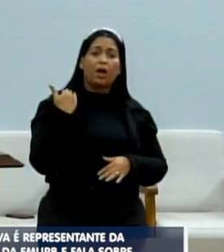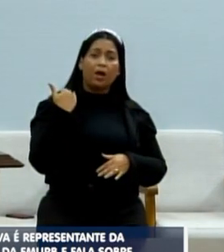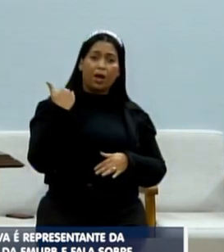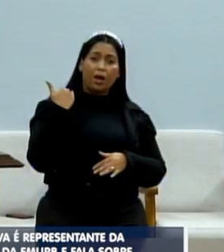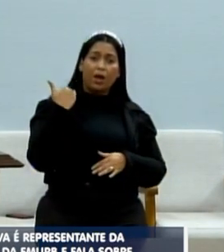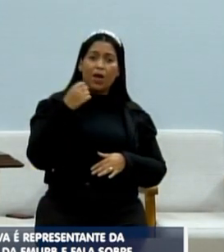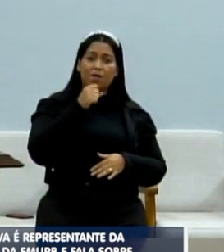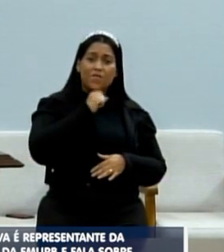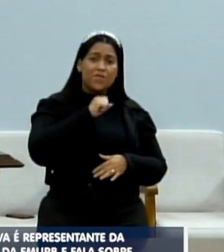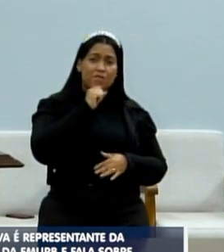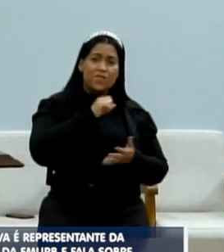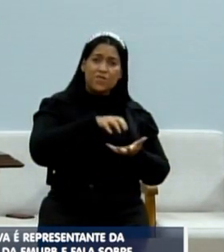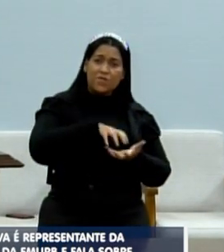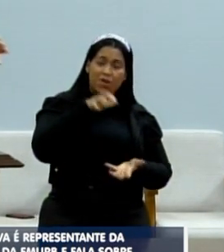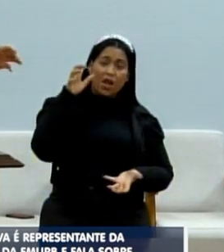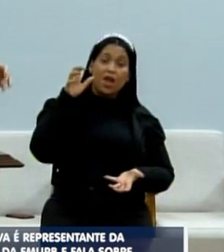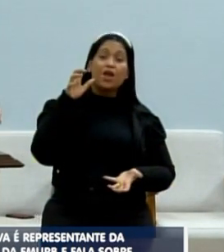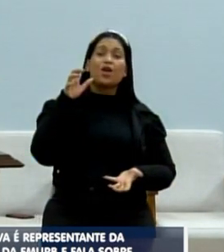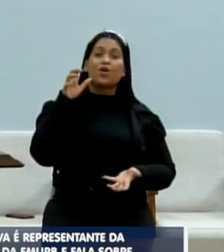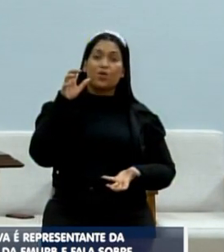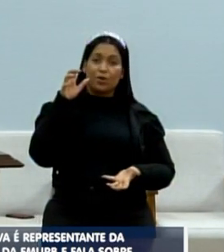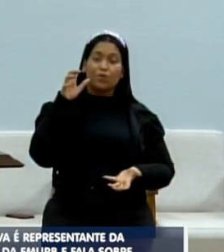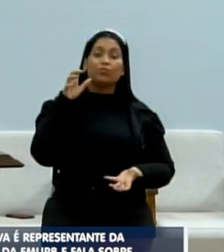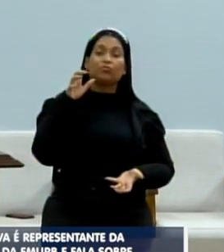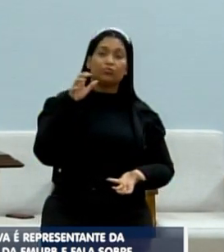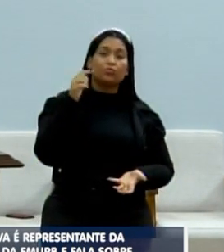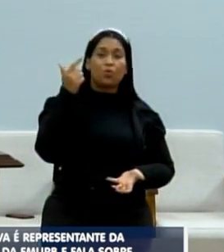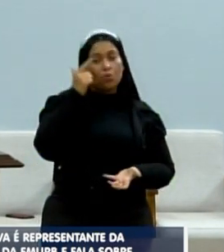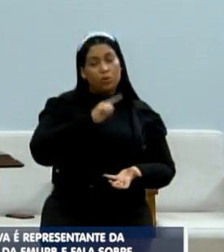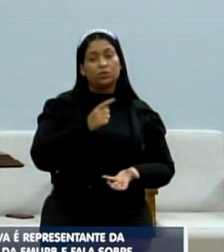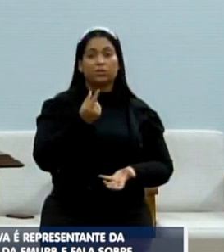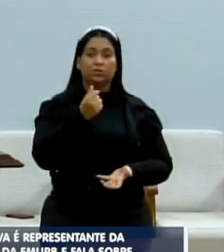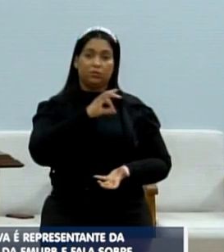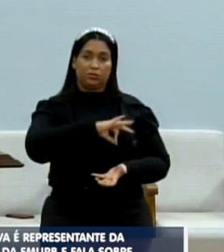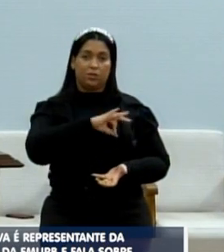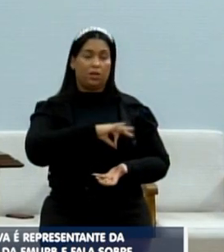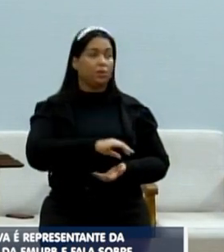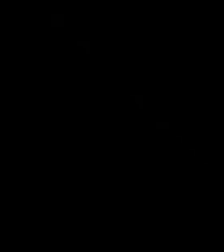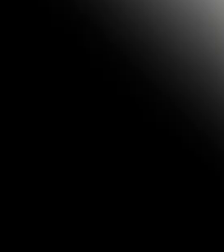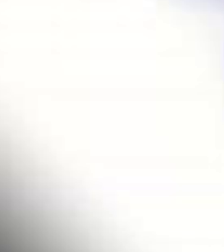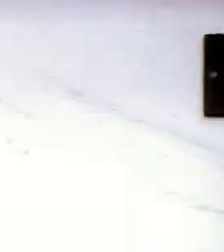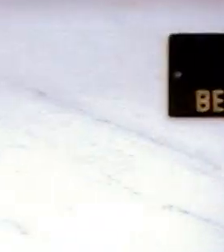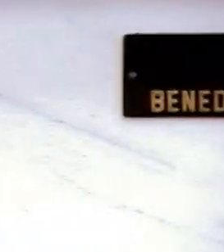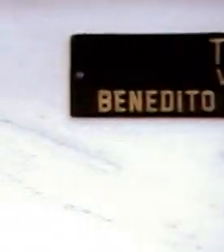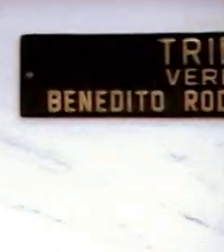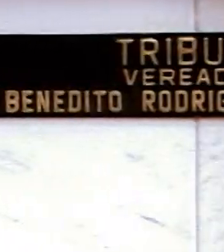peço para vocês. Muito obrigado, eu agradeço, viu senhor? Desculpa por ter passado o tempo. Não, que é isso?